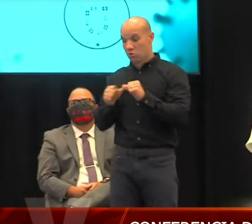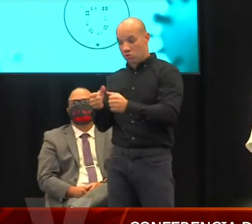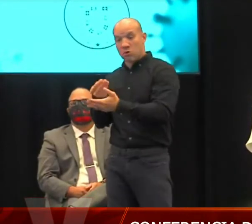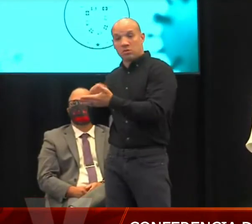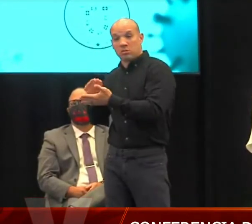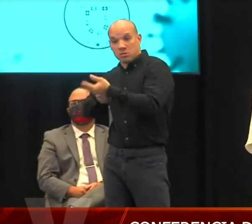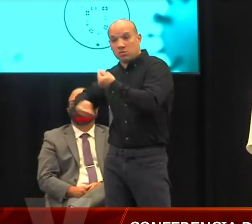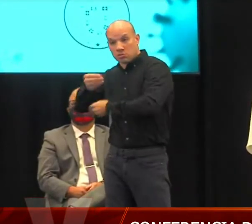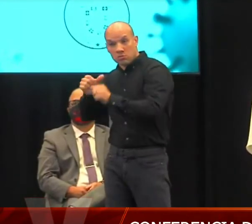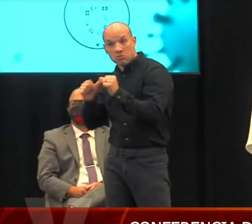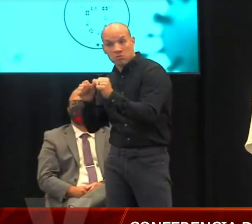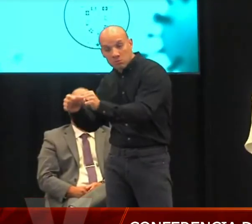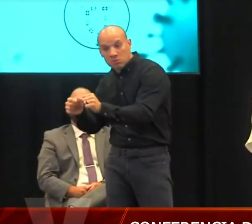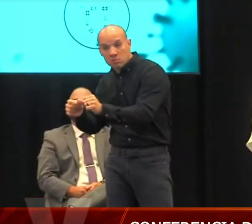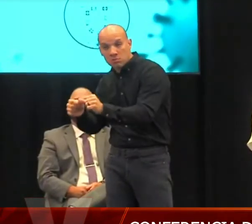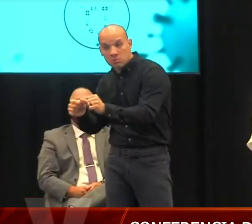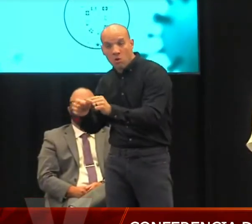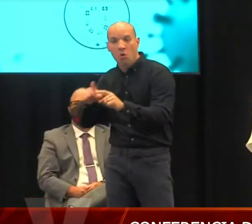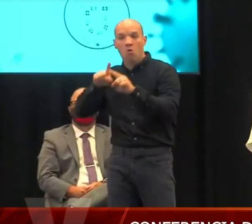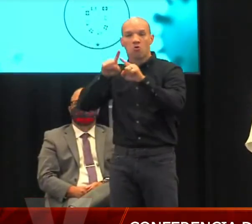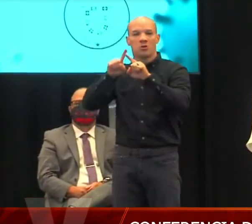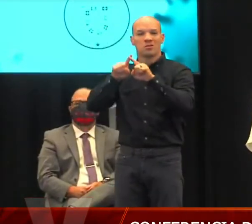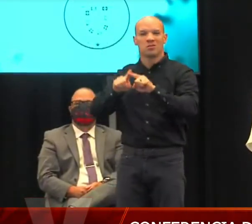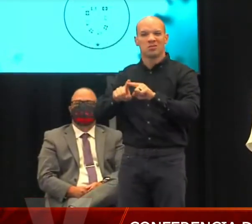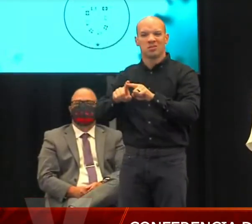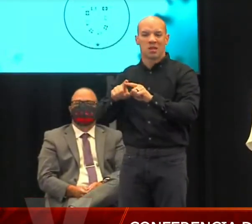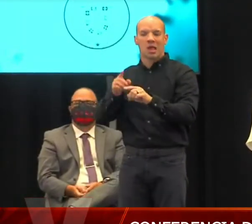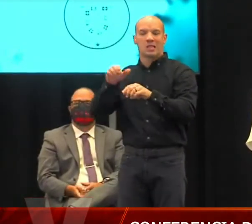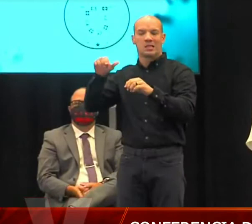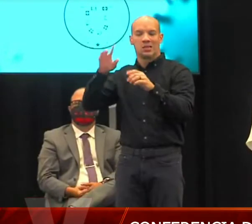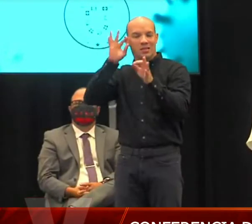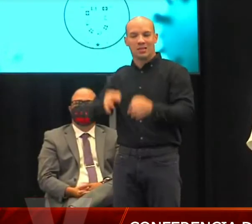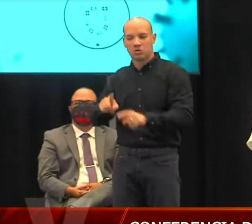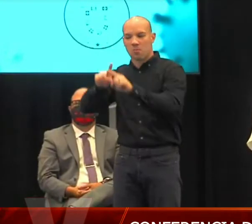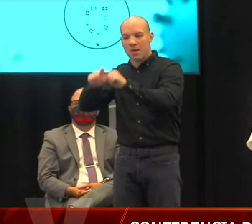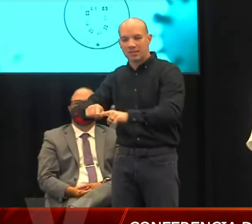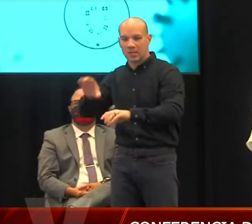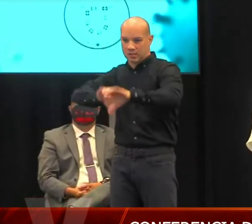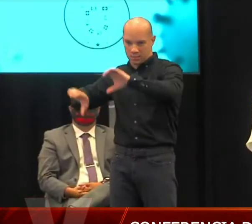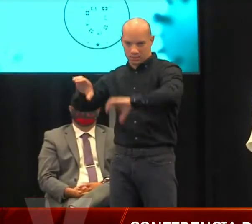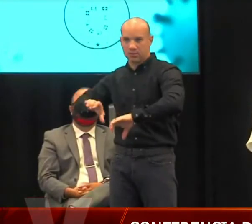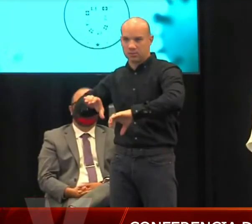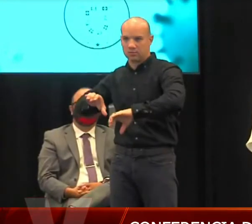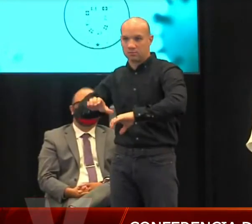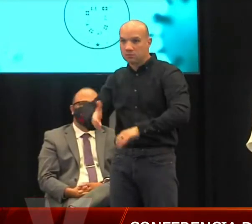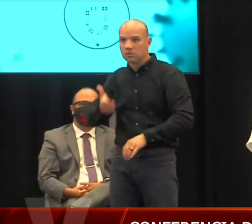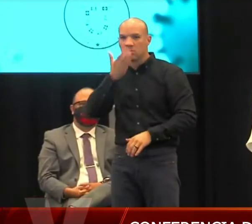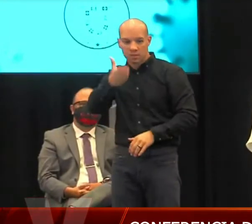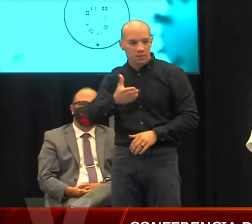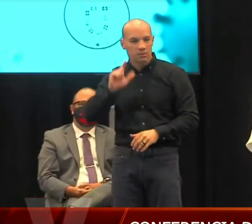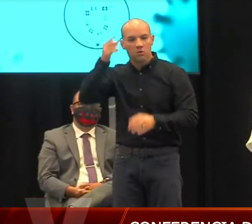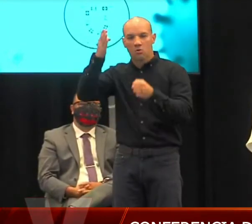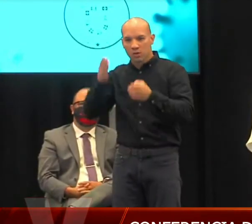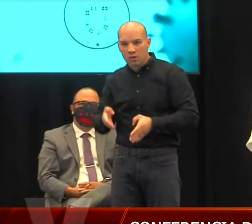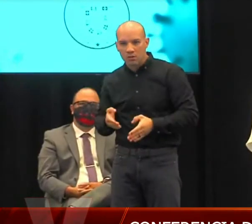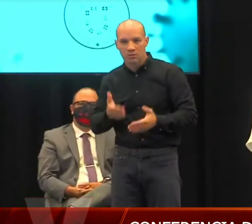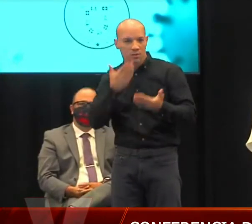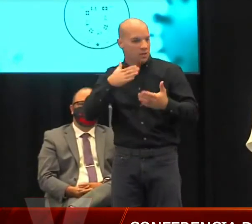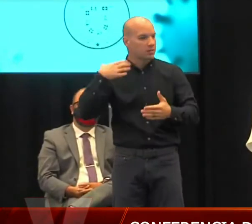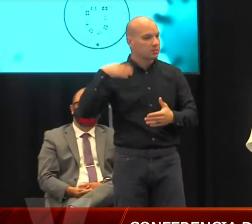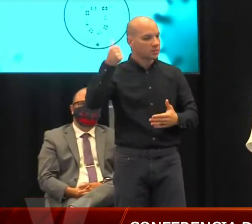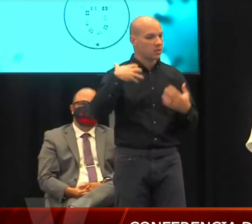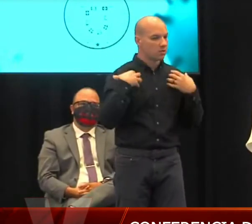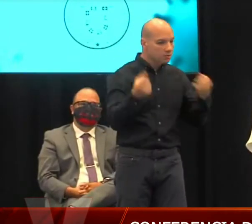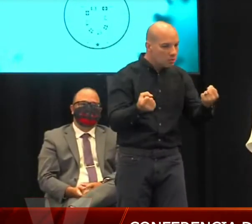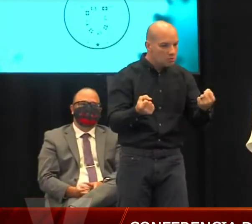Así que le agradecemos a la señora gobernadora, al secretario de Salud, al secretario de Desarrollo Económico, por la oportunidad prestada